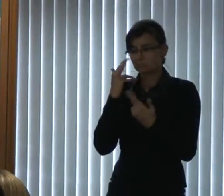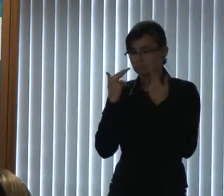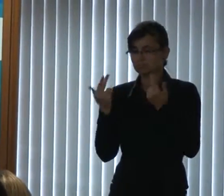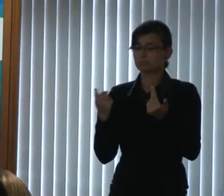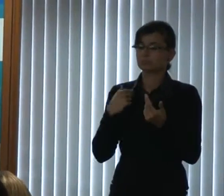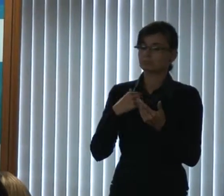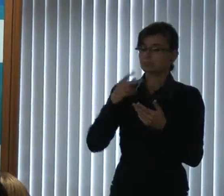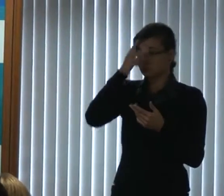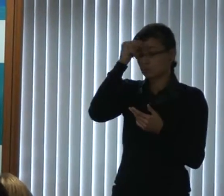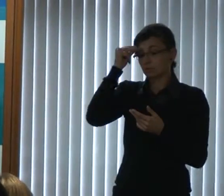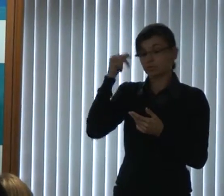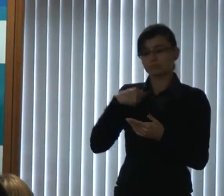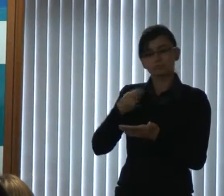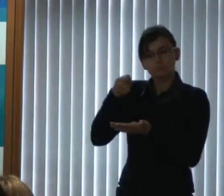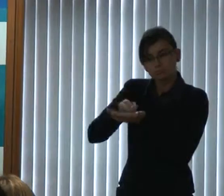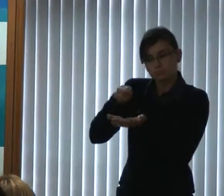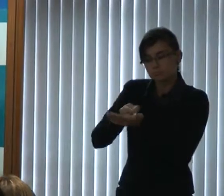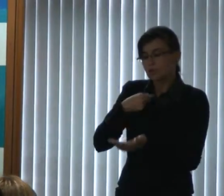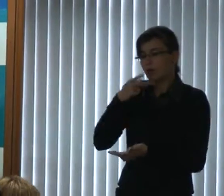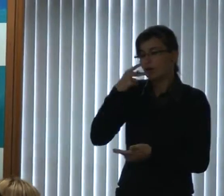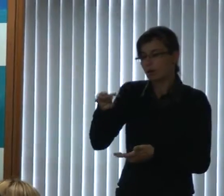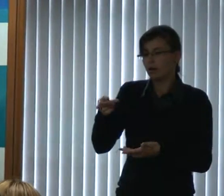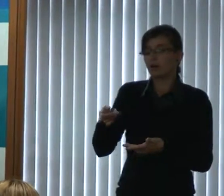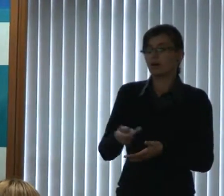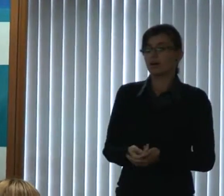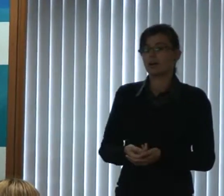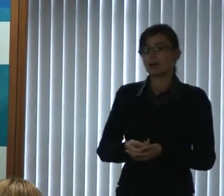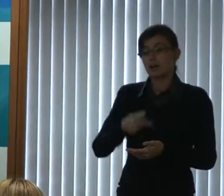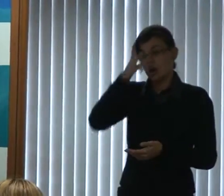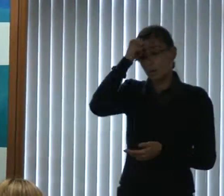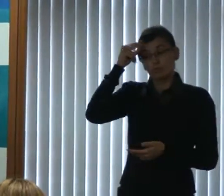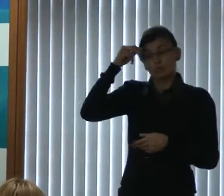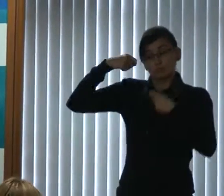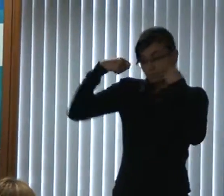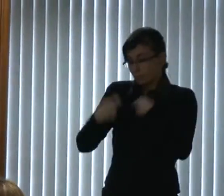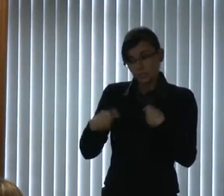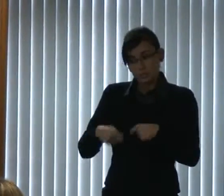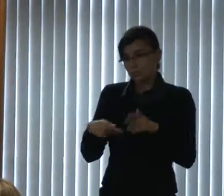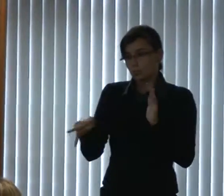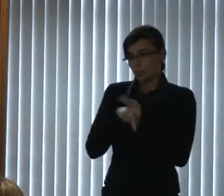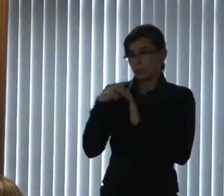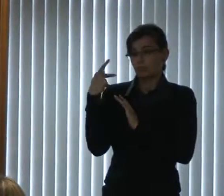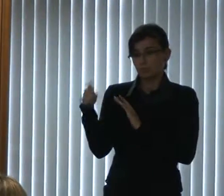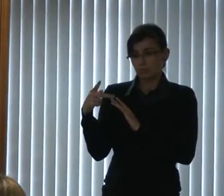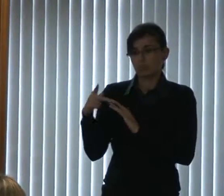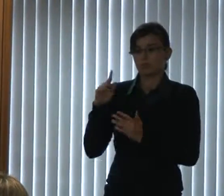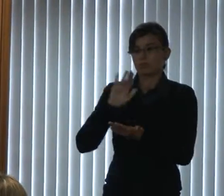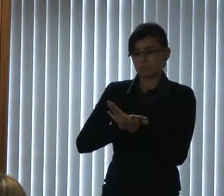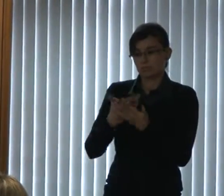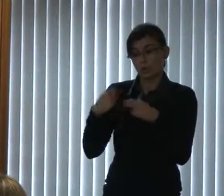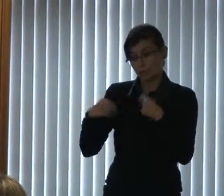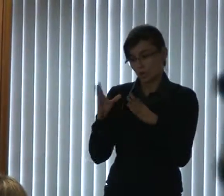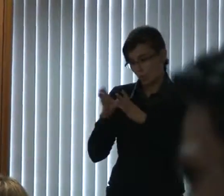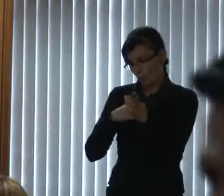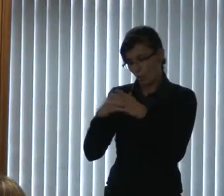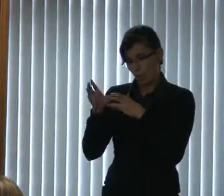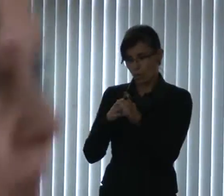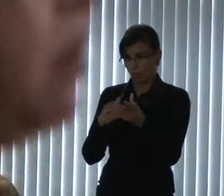cobramos dele também que a Prefeitura tem que ter, sim, abre-se concurso público para o intérprete de Libras